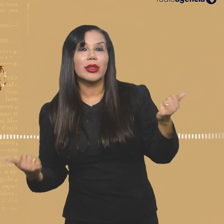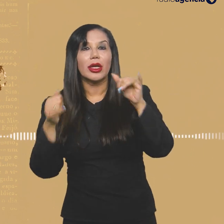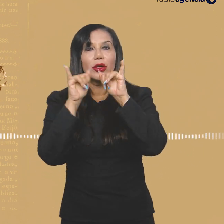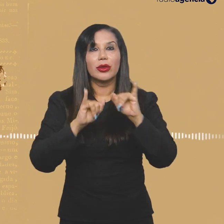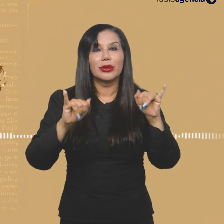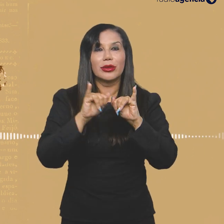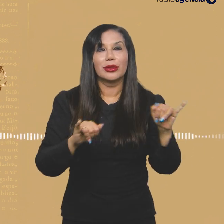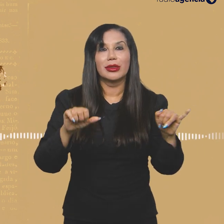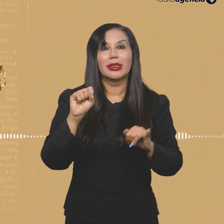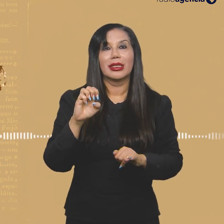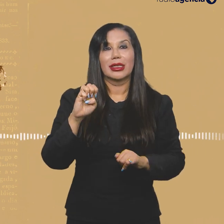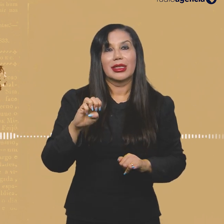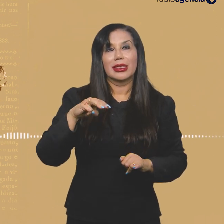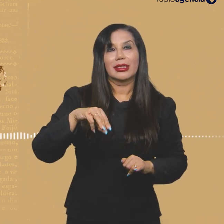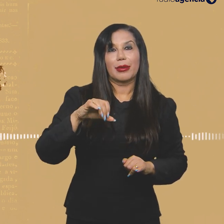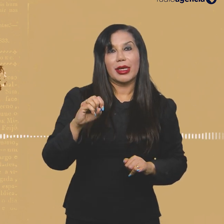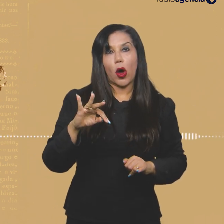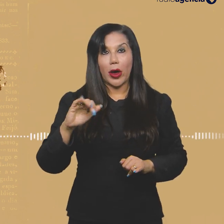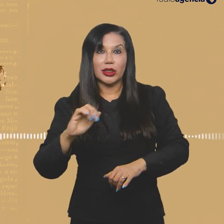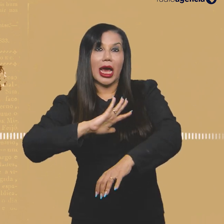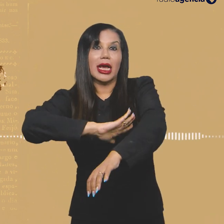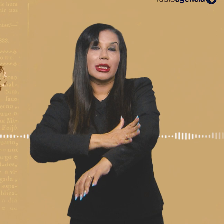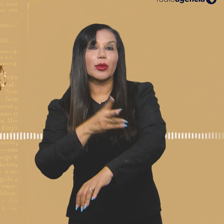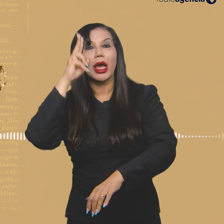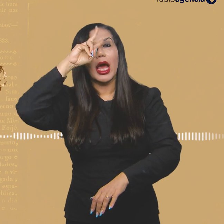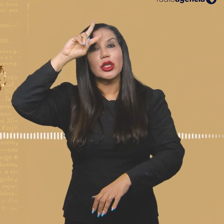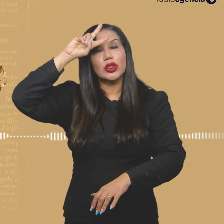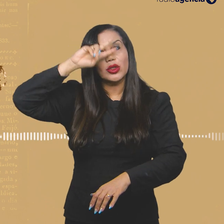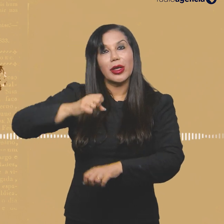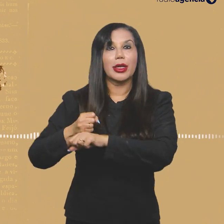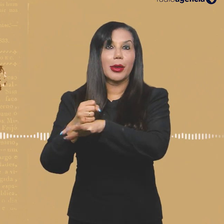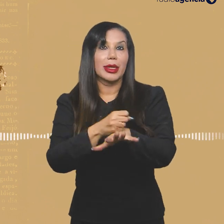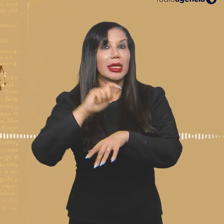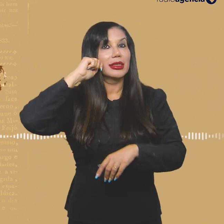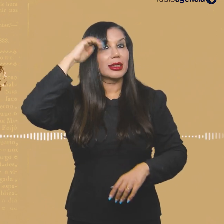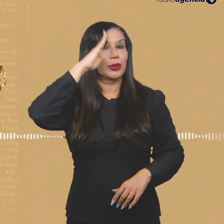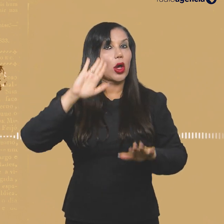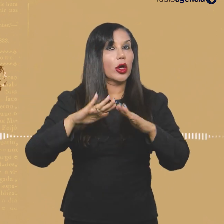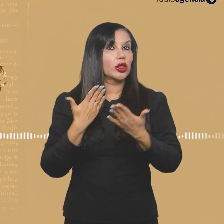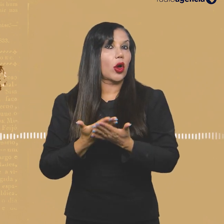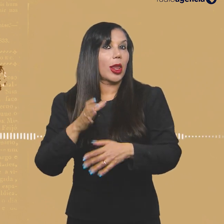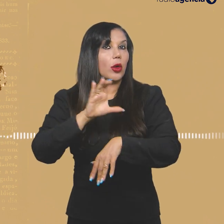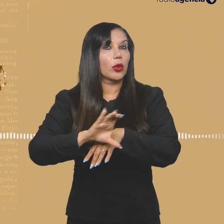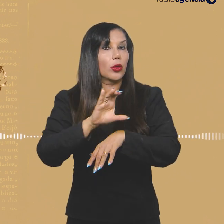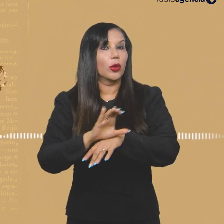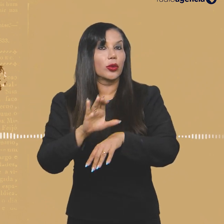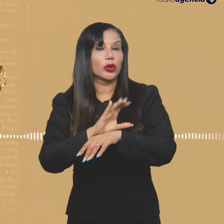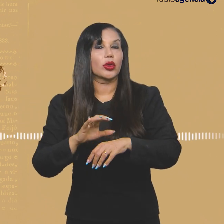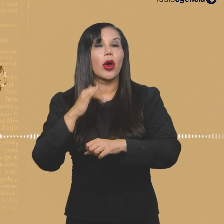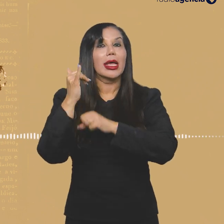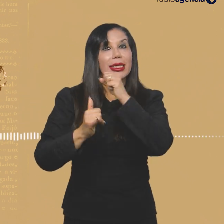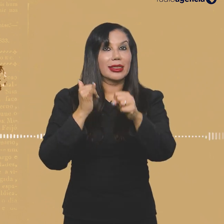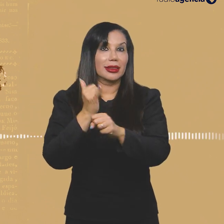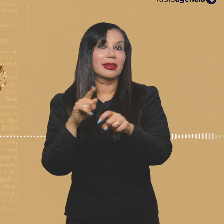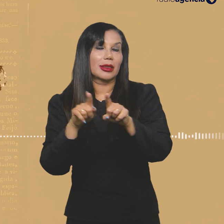assessoria de imprensa, semiótica e racismo e o de história da imprensa negra no Brasil. A escola oferece cursos no formato